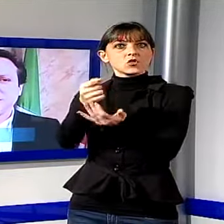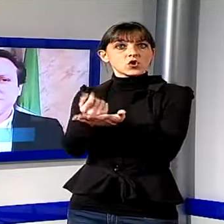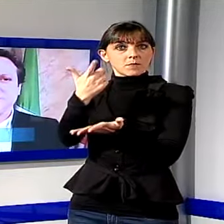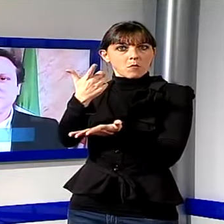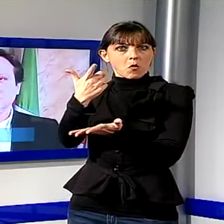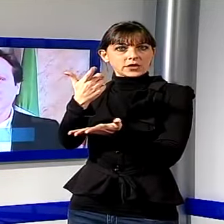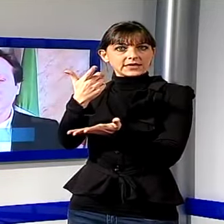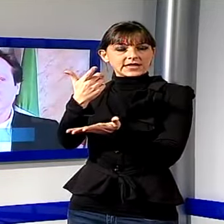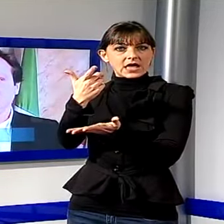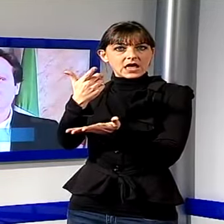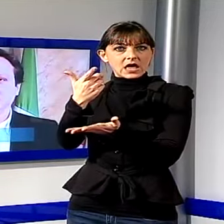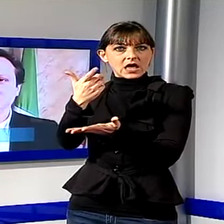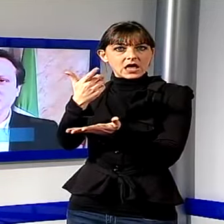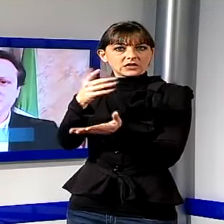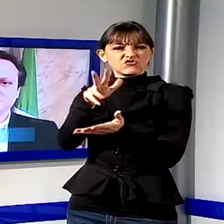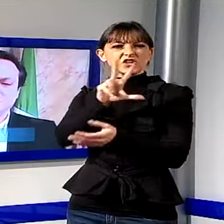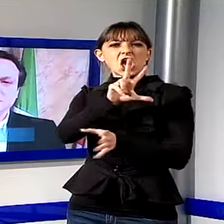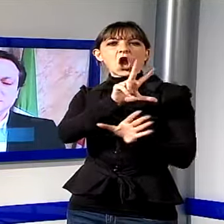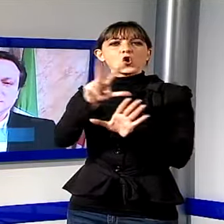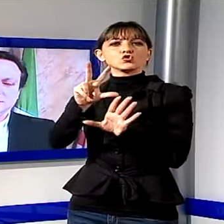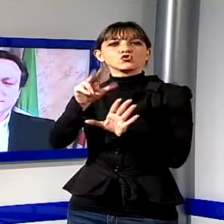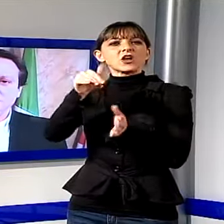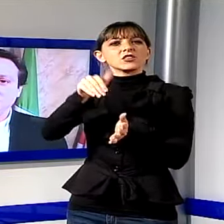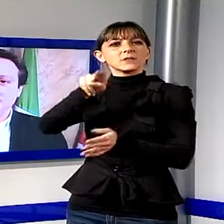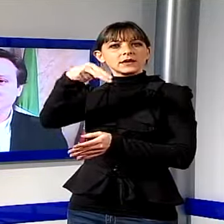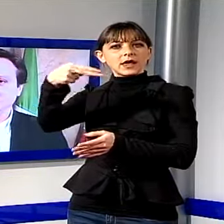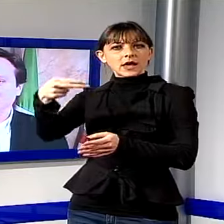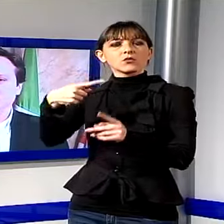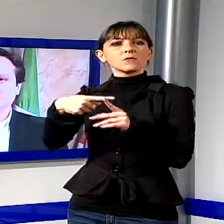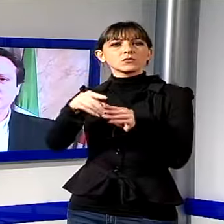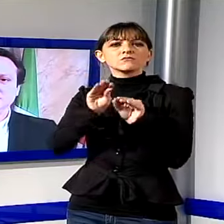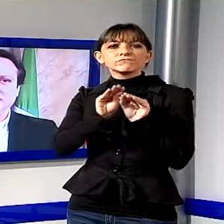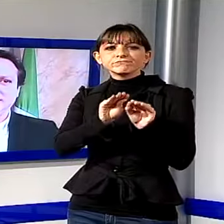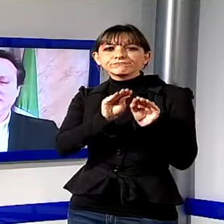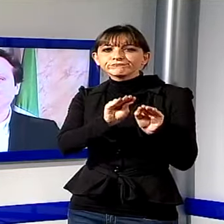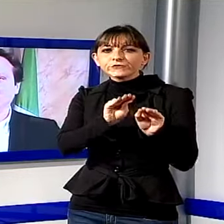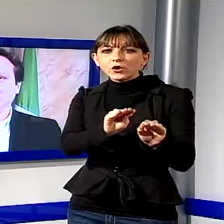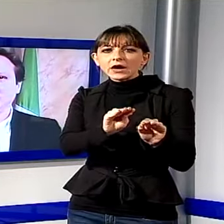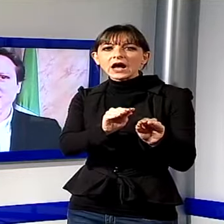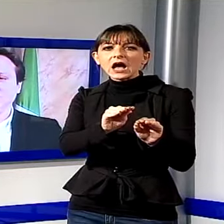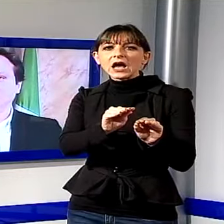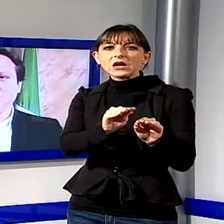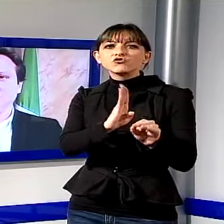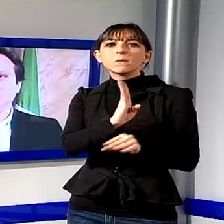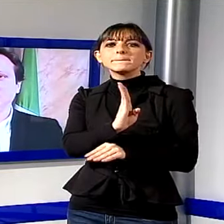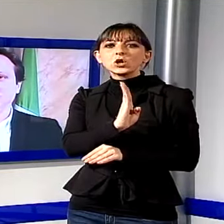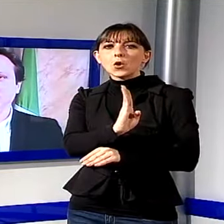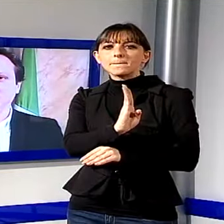Se poi consideriamo anche la persona di stoccaggio delle biomasse forestali andiamo intorno a un milione di euro